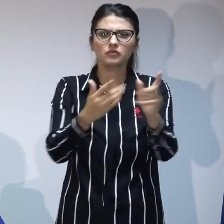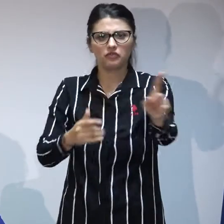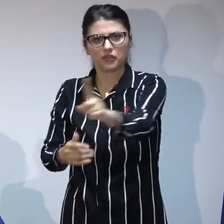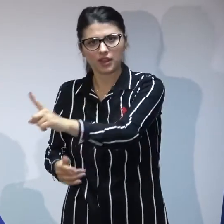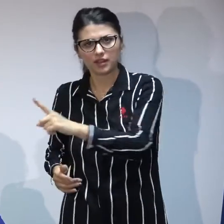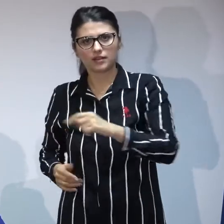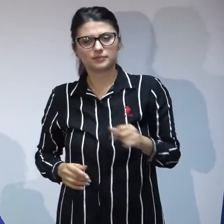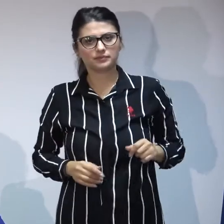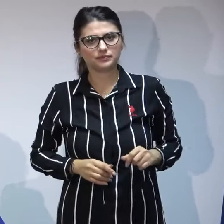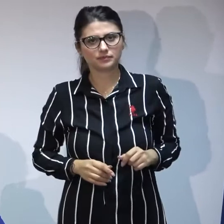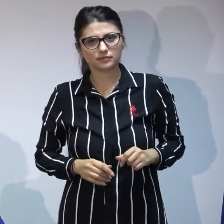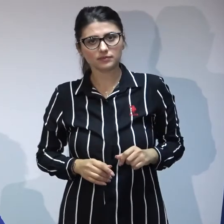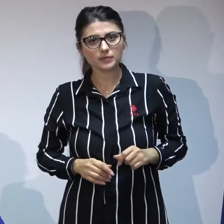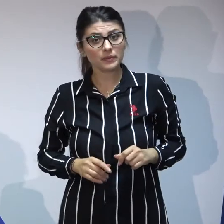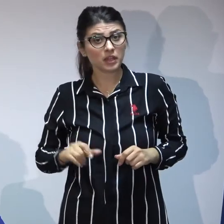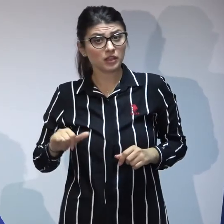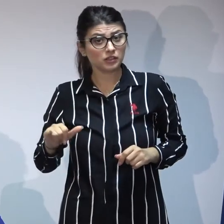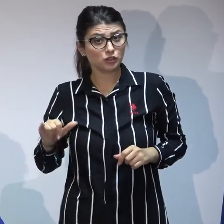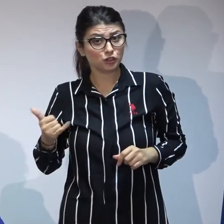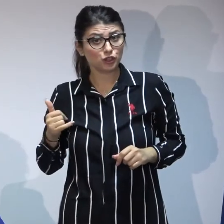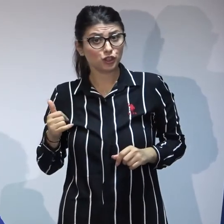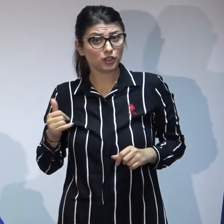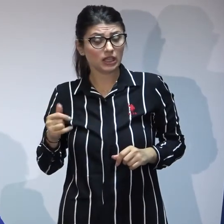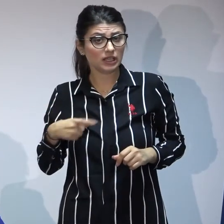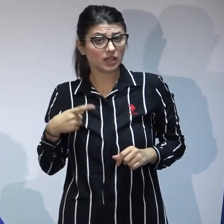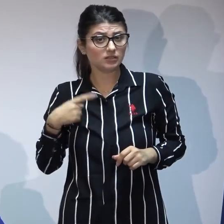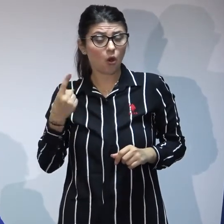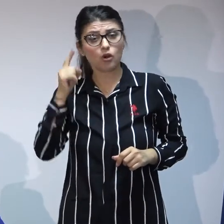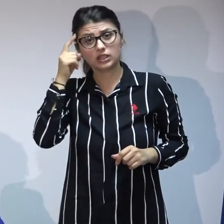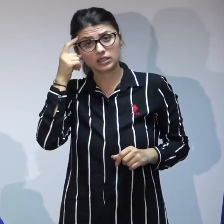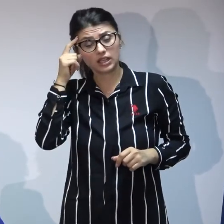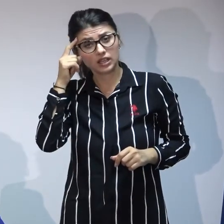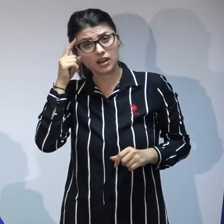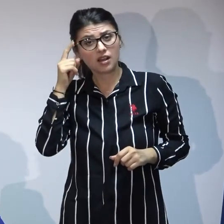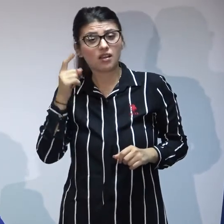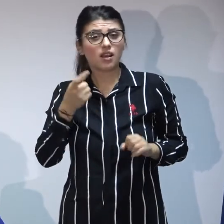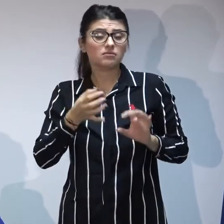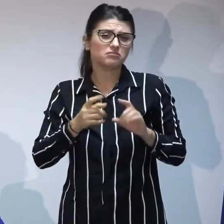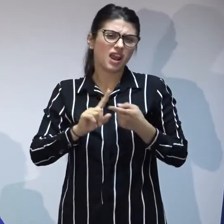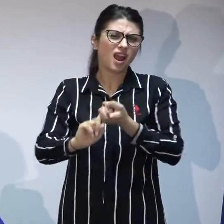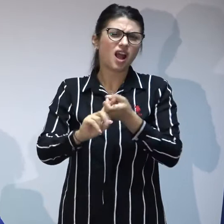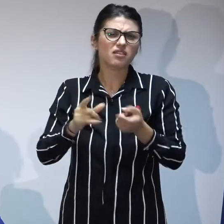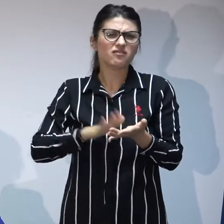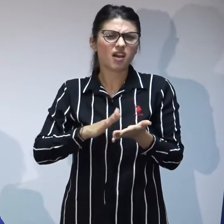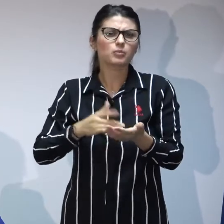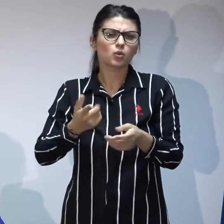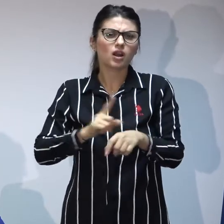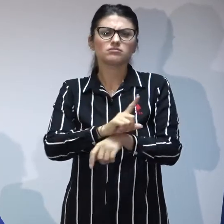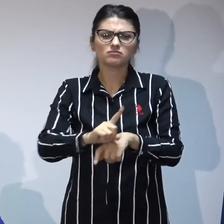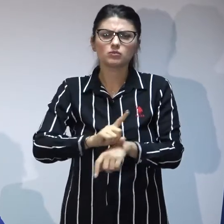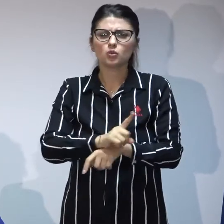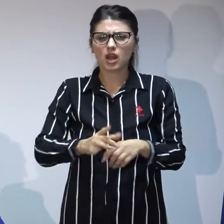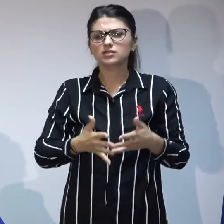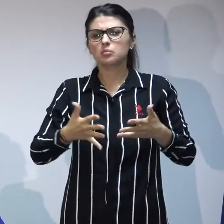se se constată o percepție legată de faptul că procedura e greoaie și durează mult dar și o